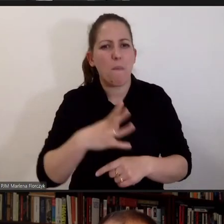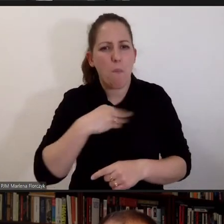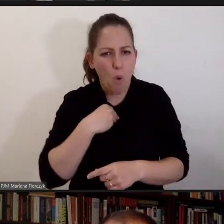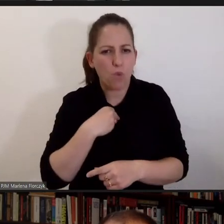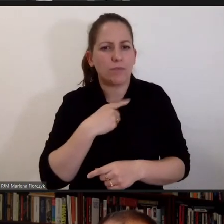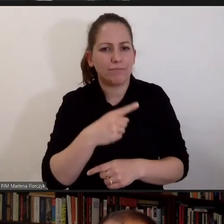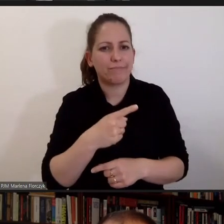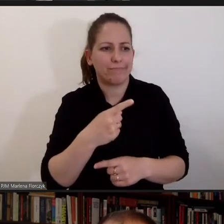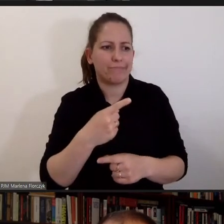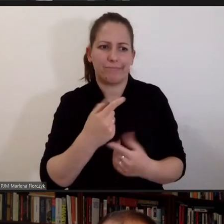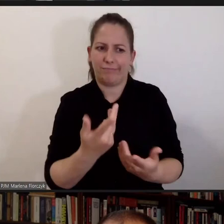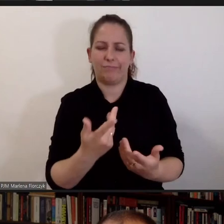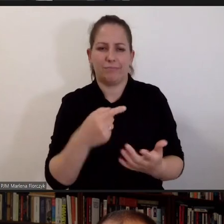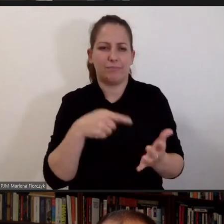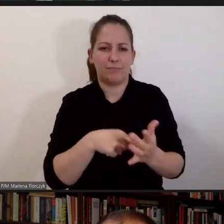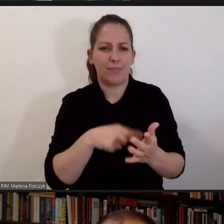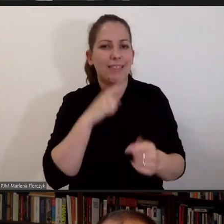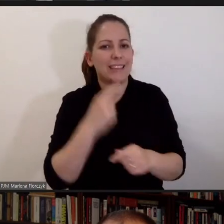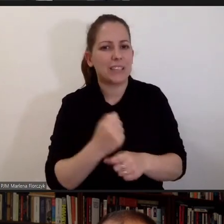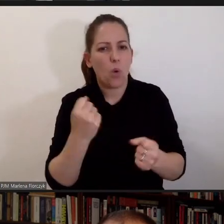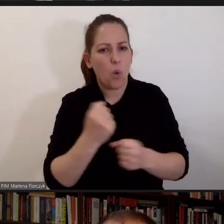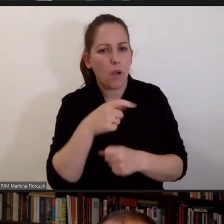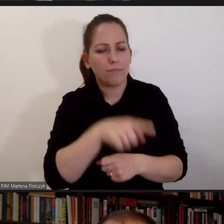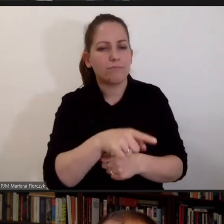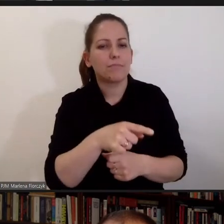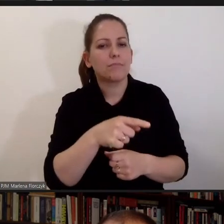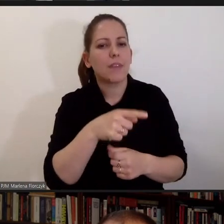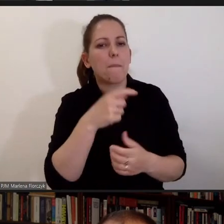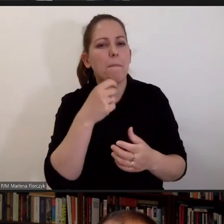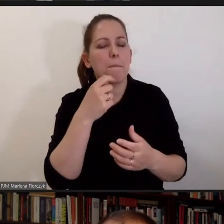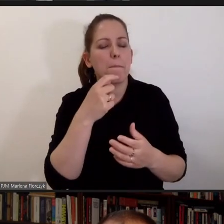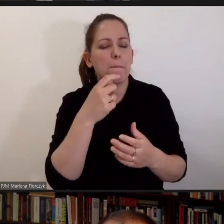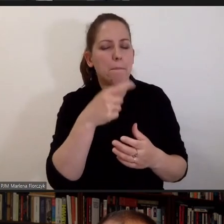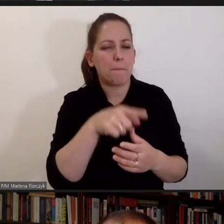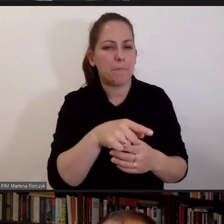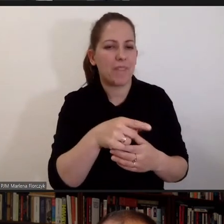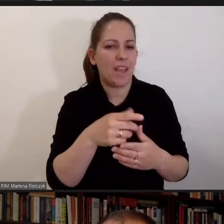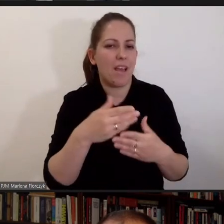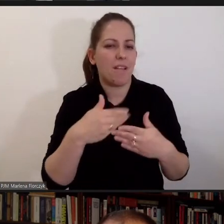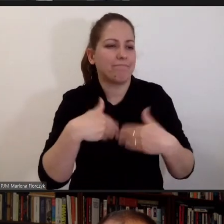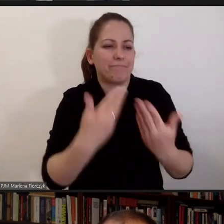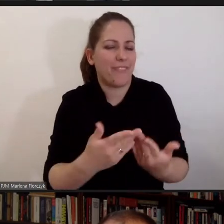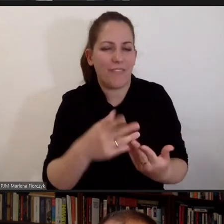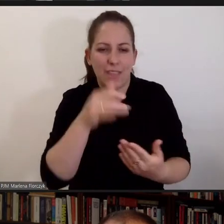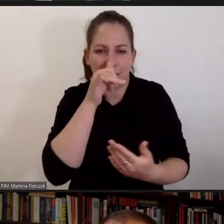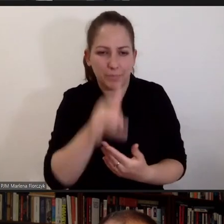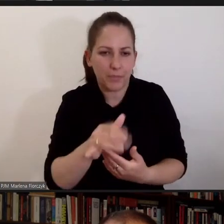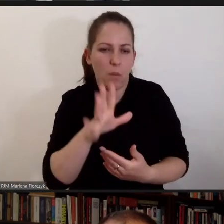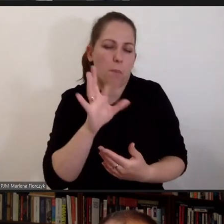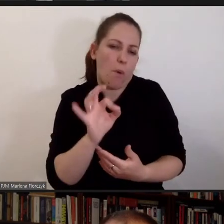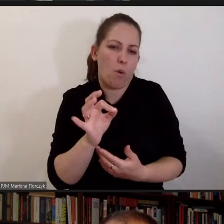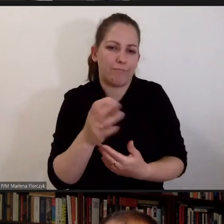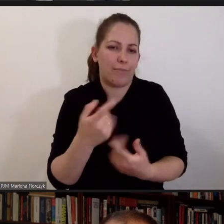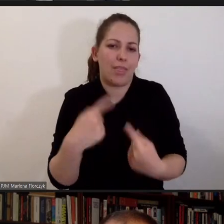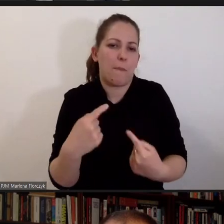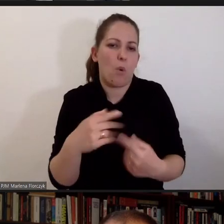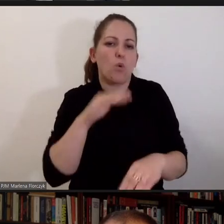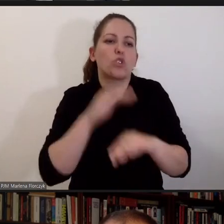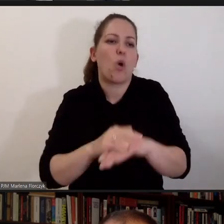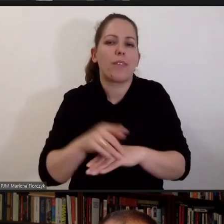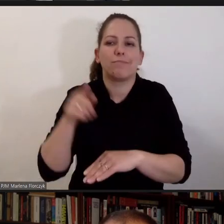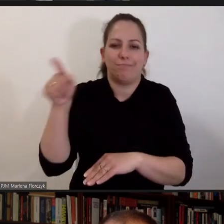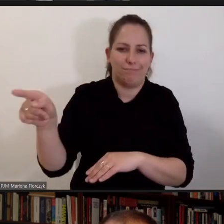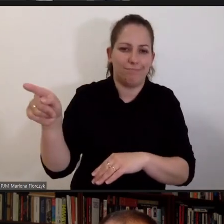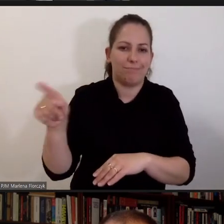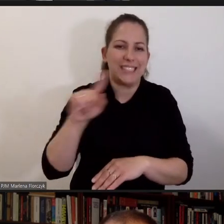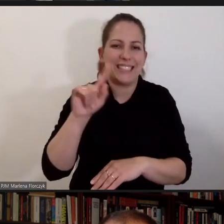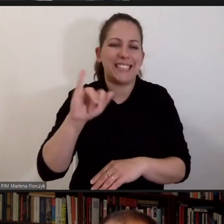rozstrzygające właśnie ciekawe kwestie procesowe wydać, a tego nie mogła zrobić, bo nie było zgody ze strony